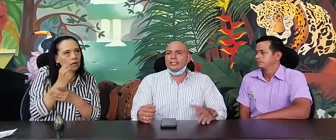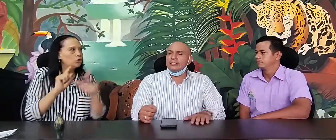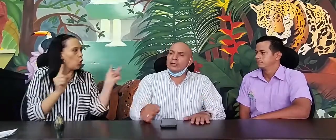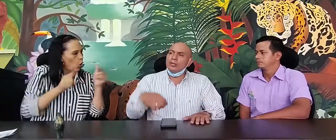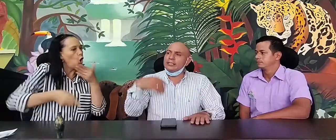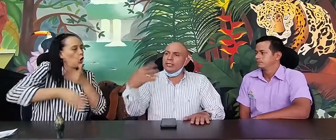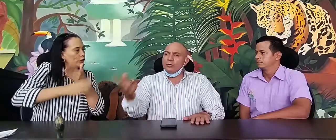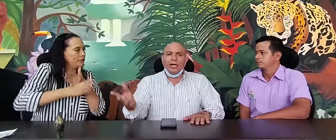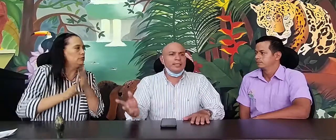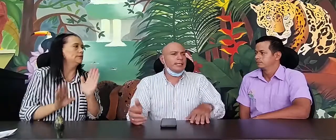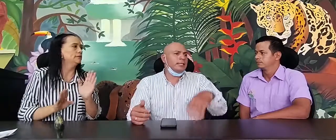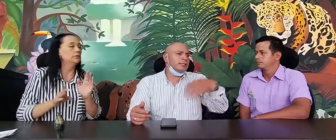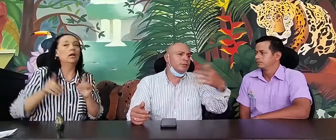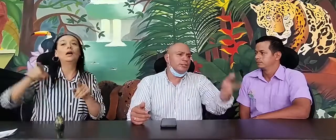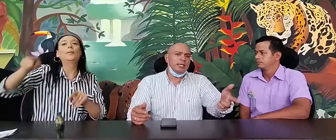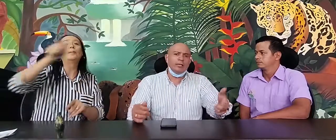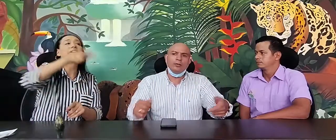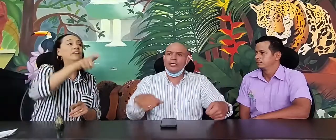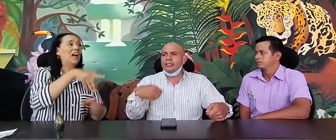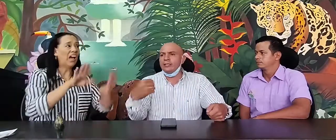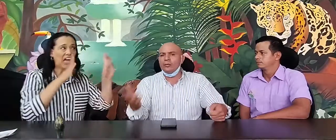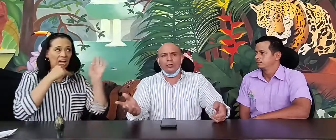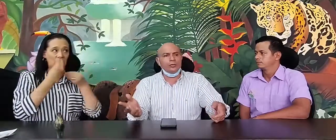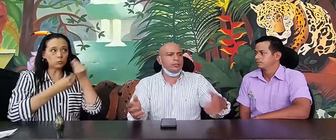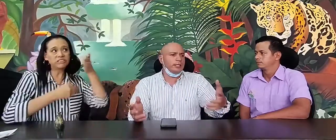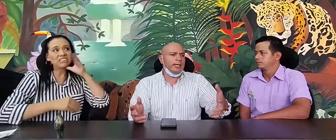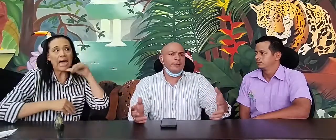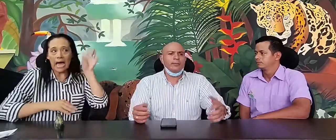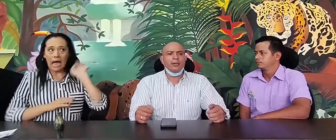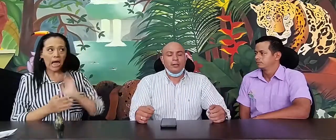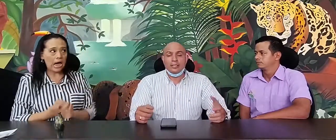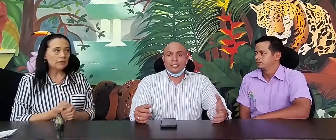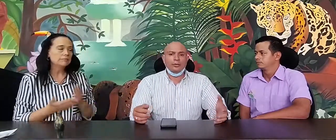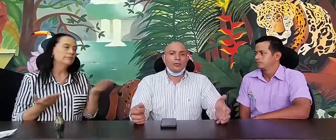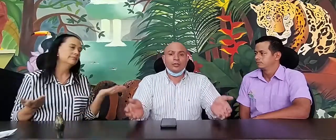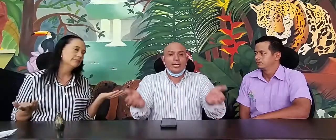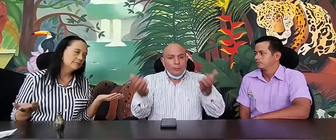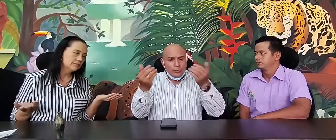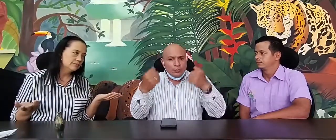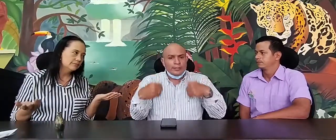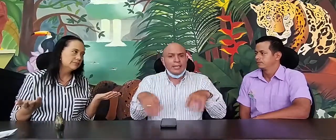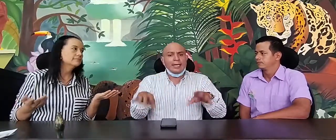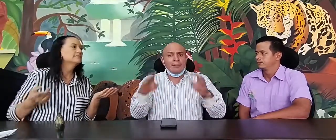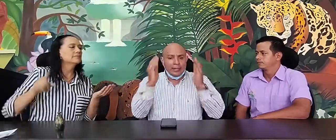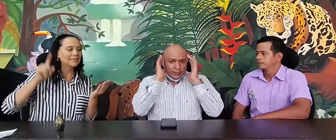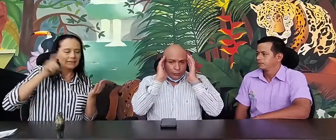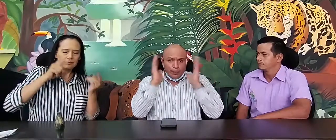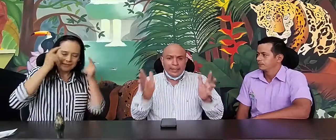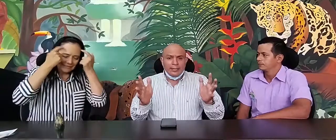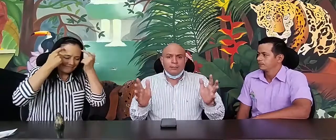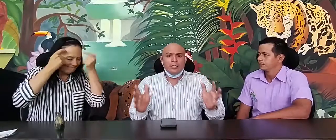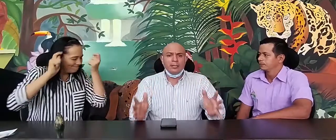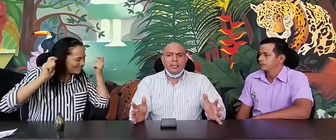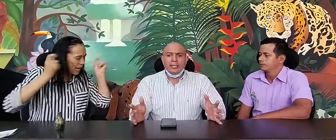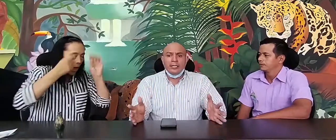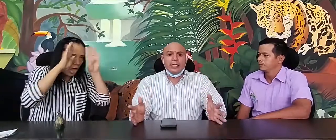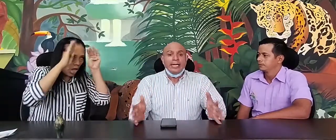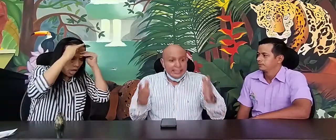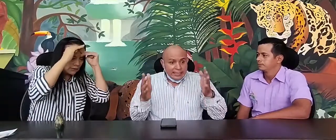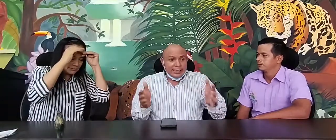que dicen no, es que no hacen, es que no hicieron, es que lo otro, es que tal, ¿cierto? No, debemos comenzar a cambiar esos paradigmas y entender